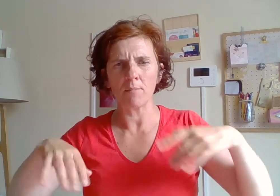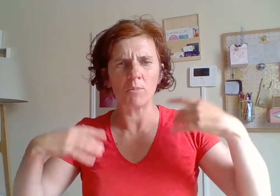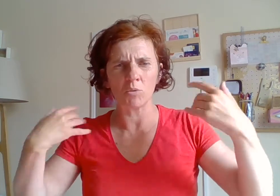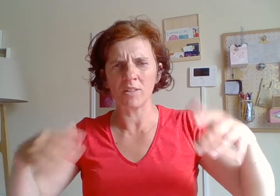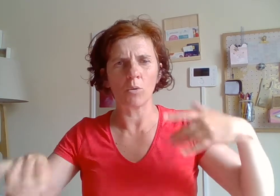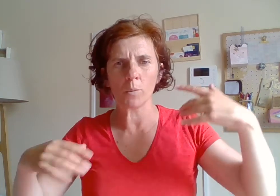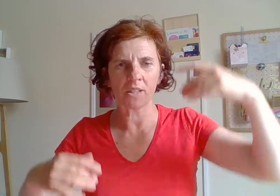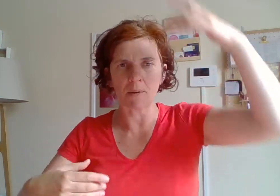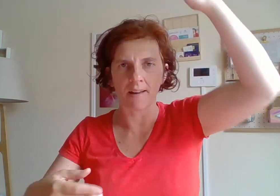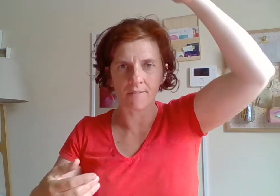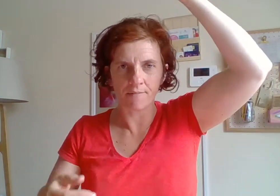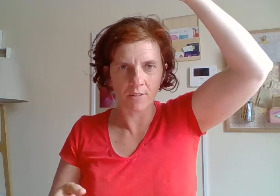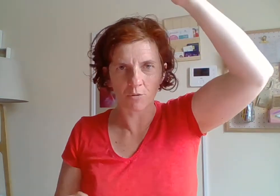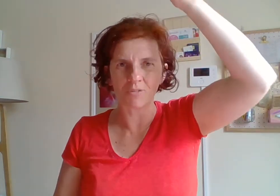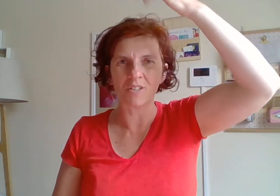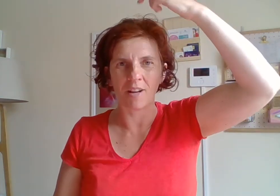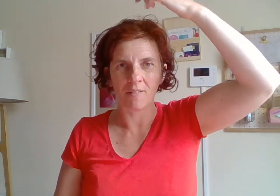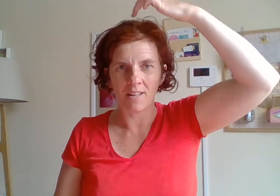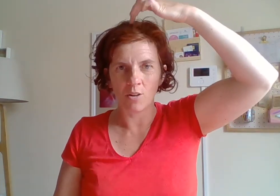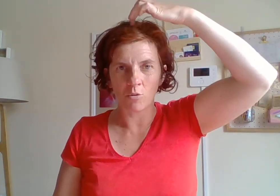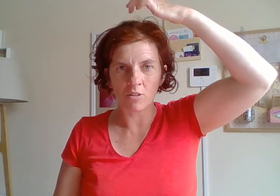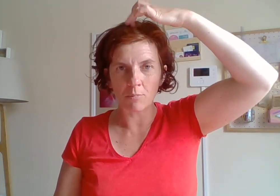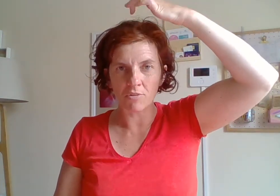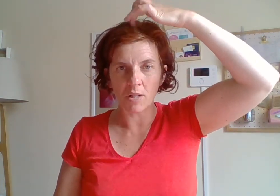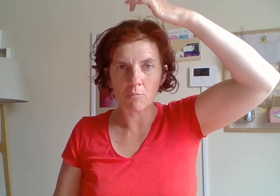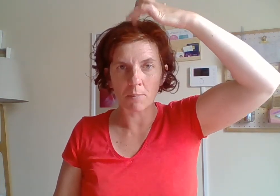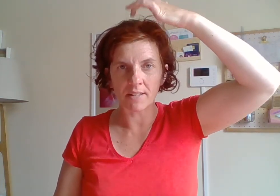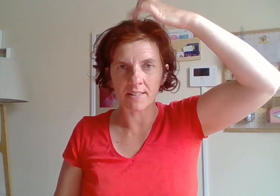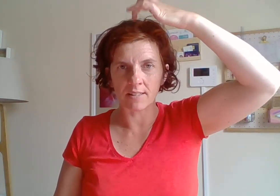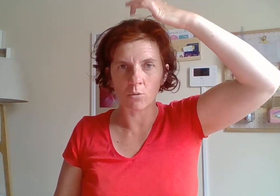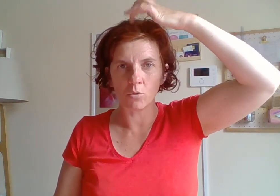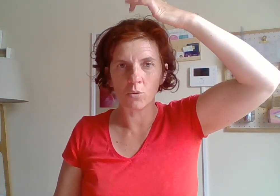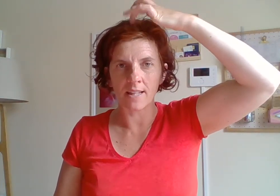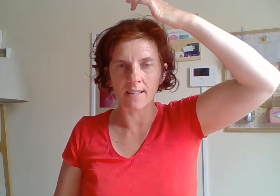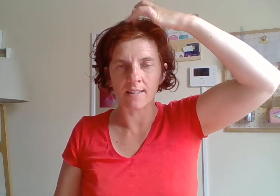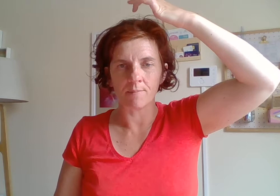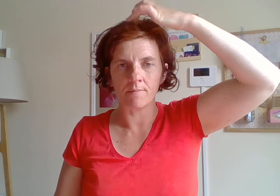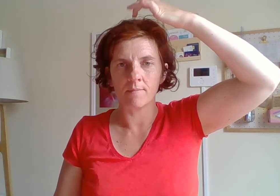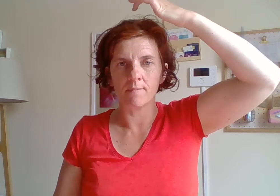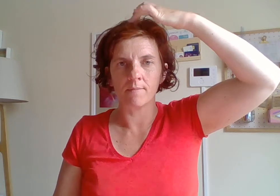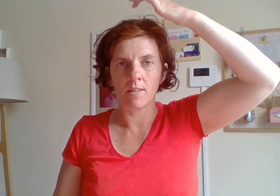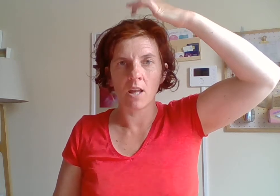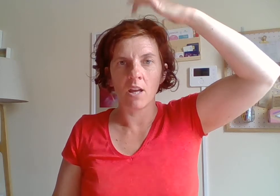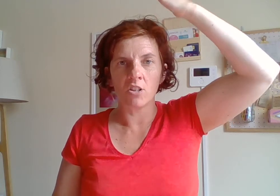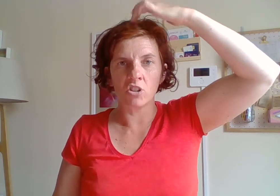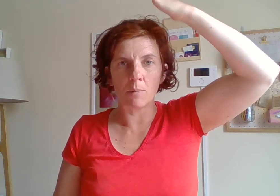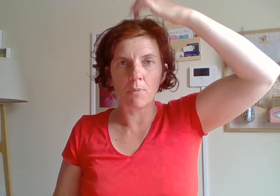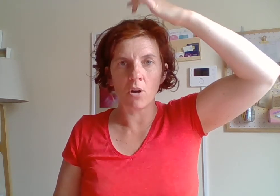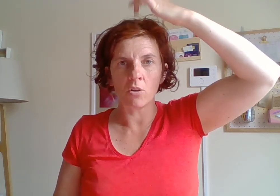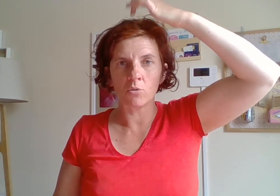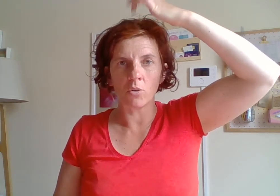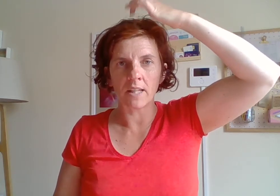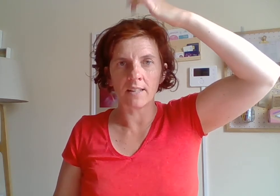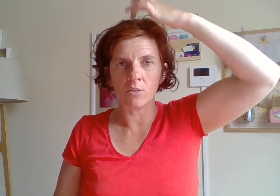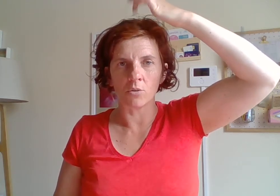même si on dit des gros mots, c'est pas grave. Donc on y va. On appuie sur les points précis, au-dessus de la tête. J'ai peur du regard des autres.